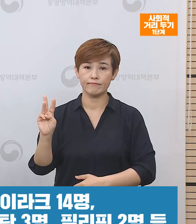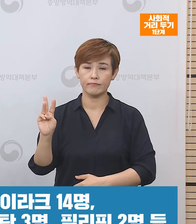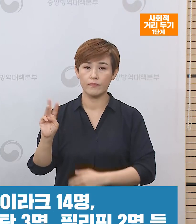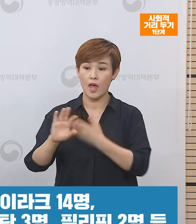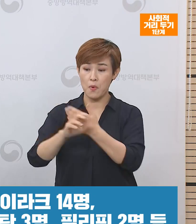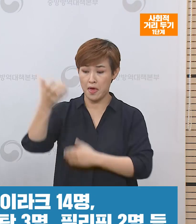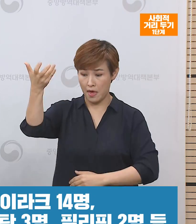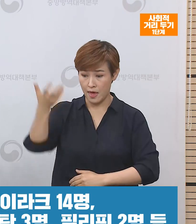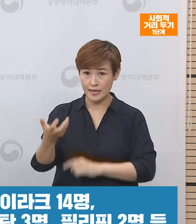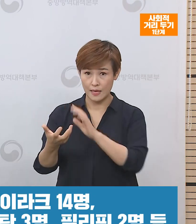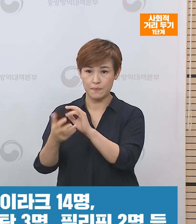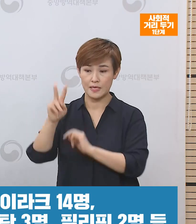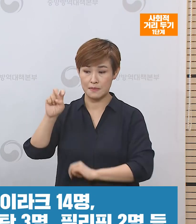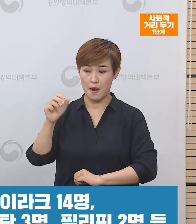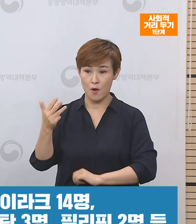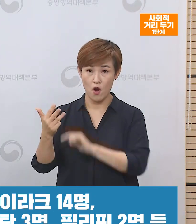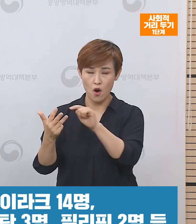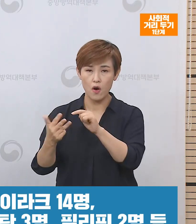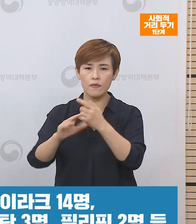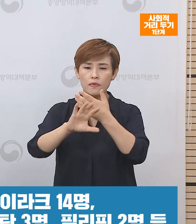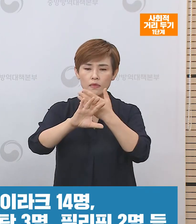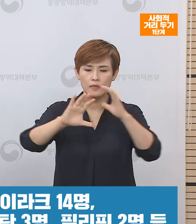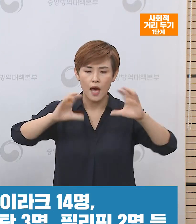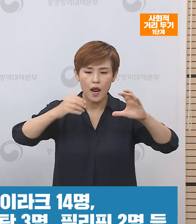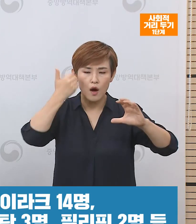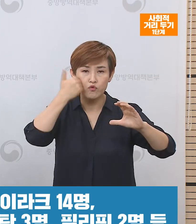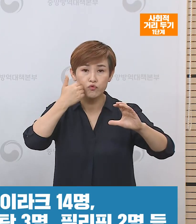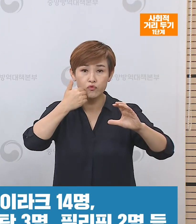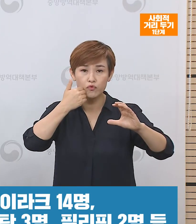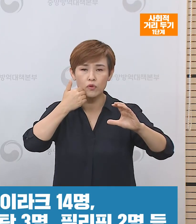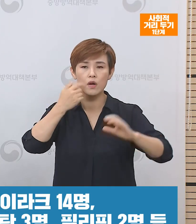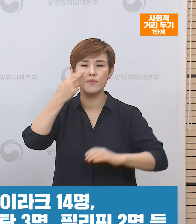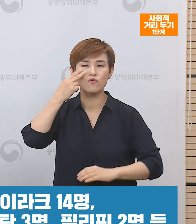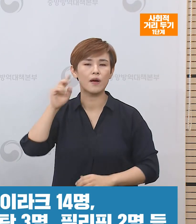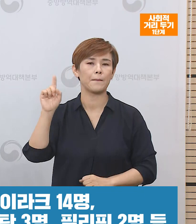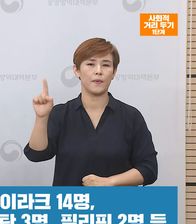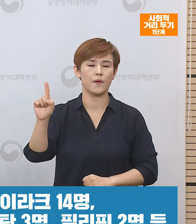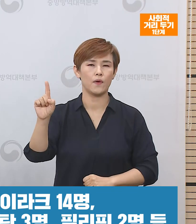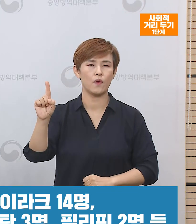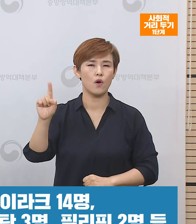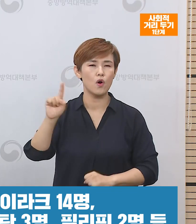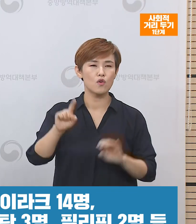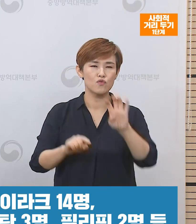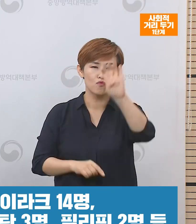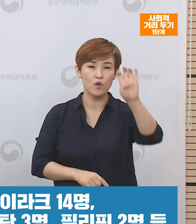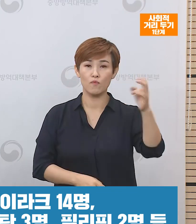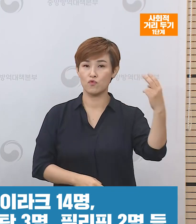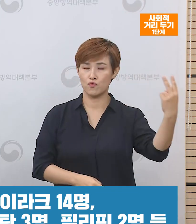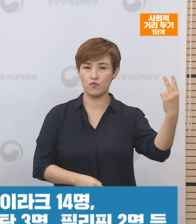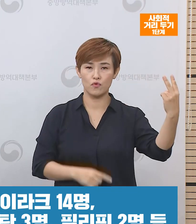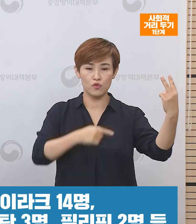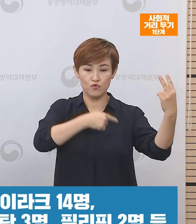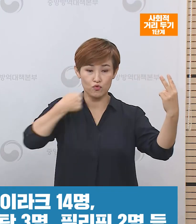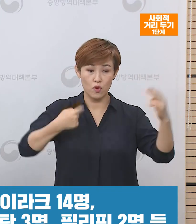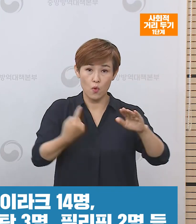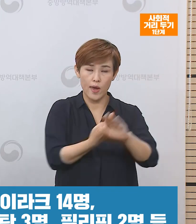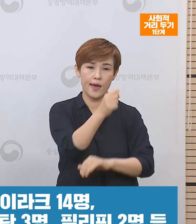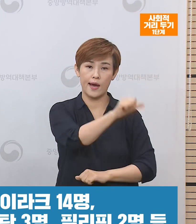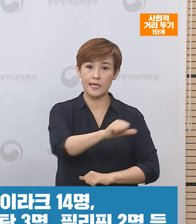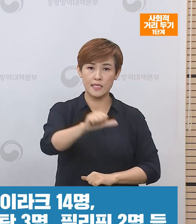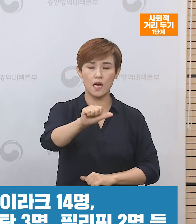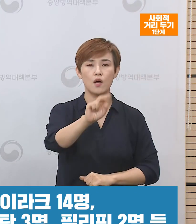해외 유입 환자 28명의 추정 유입 국가는 미국이 1명, 유럽이 2명, 중국 외에